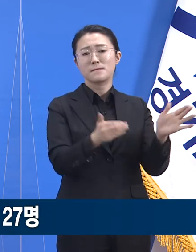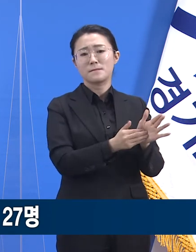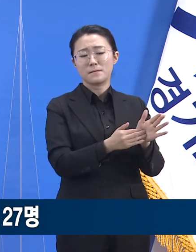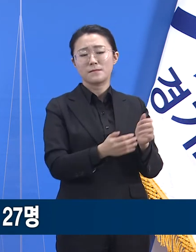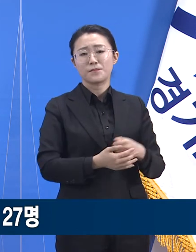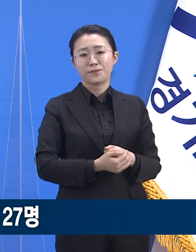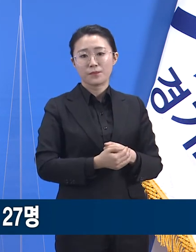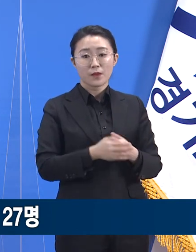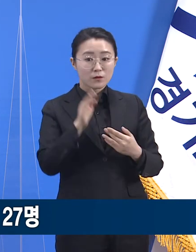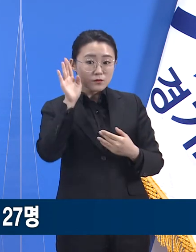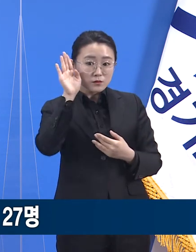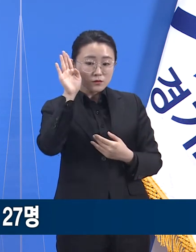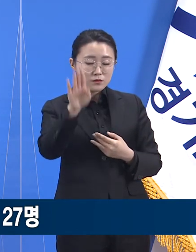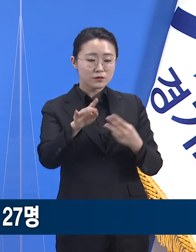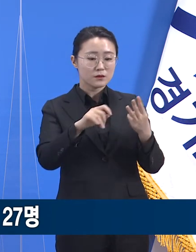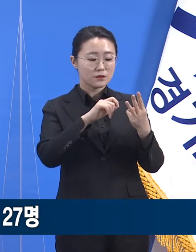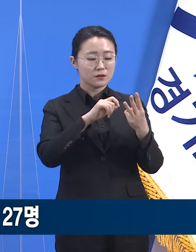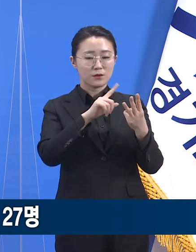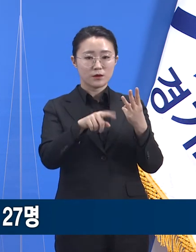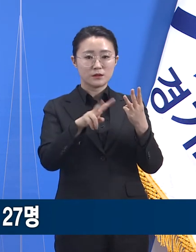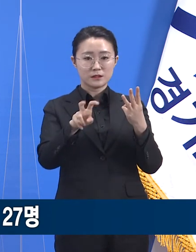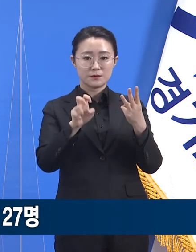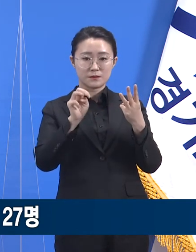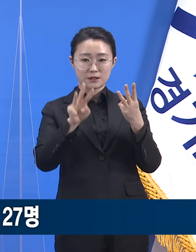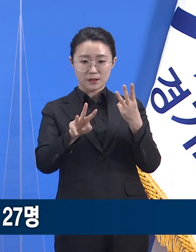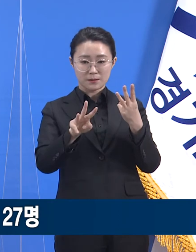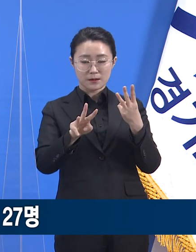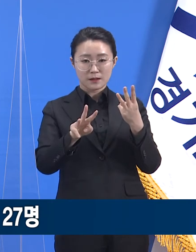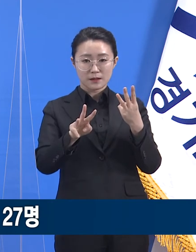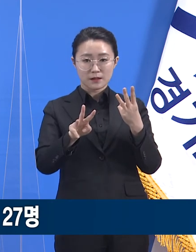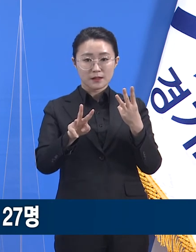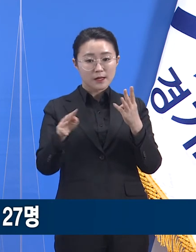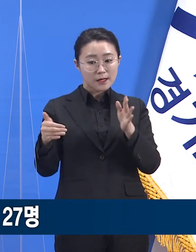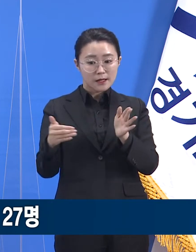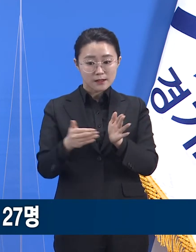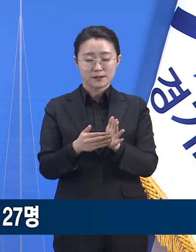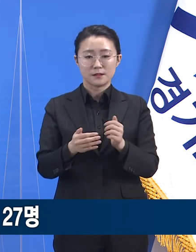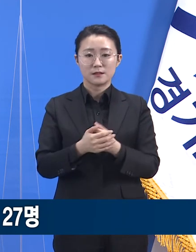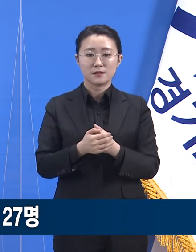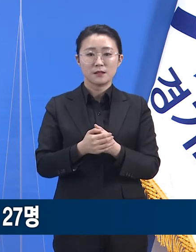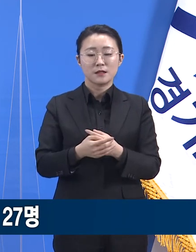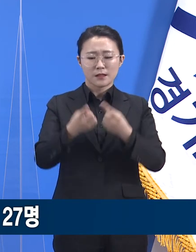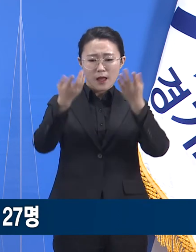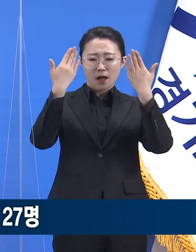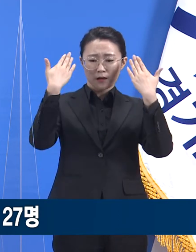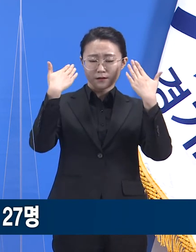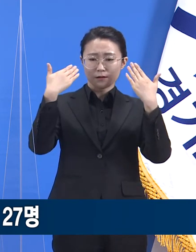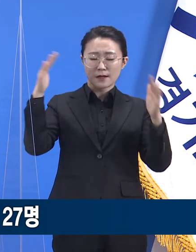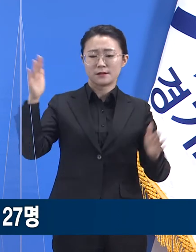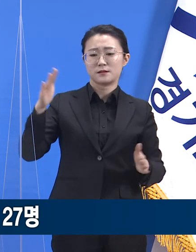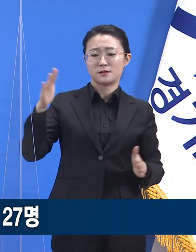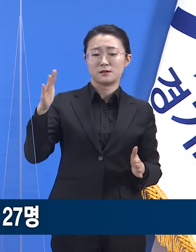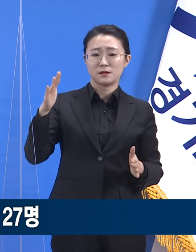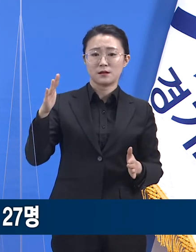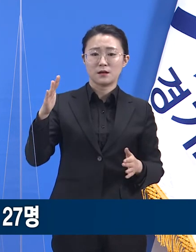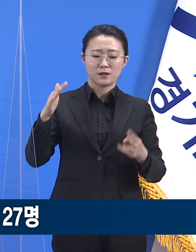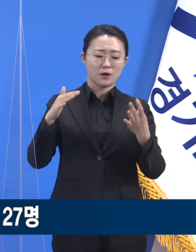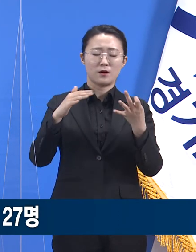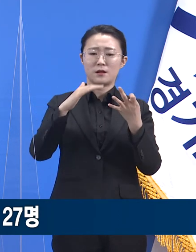이후 23일까지 같은 대학교의 유학생 14명이 추가로 확진 판정을 받았습니다.